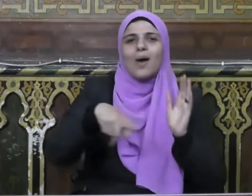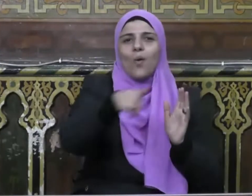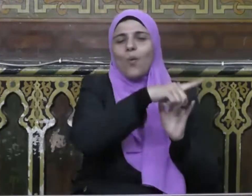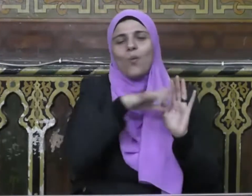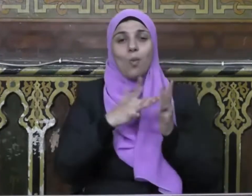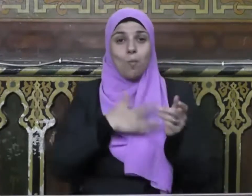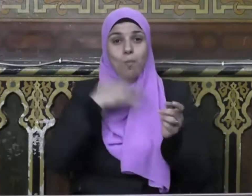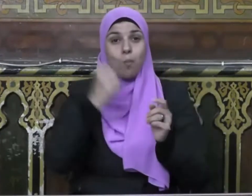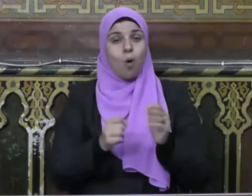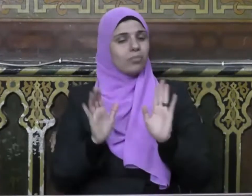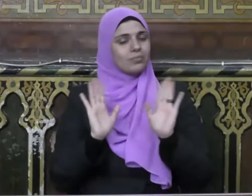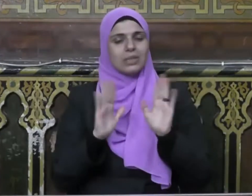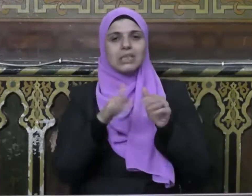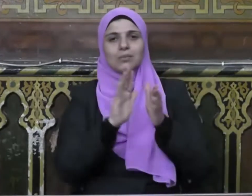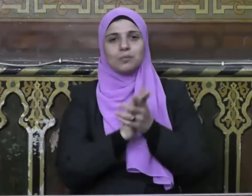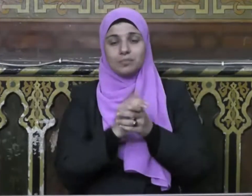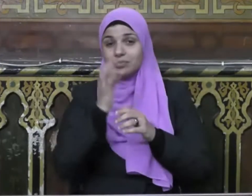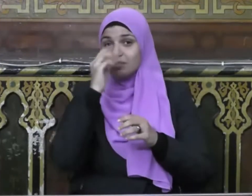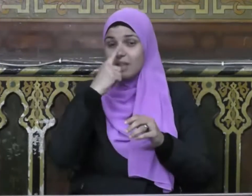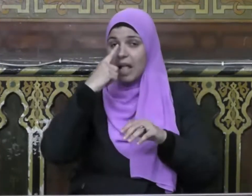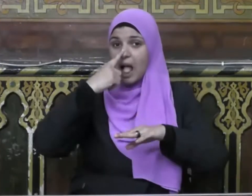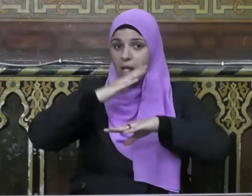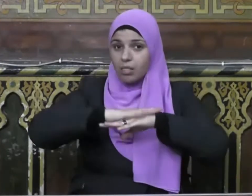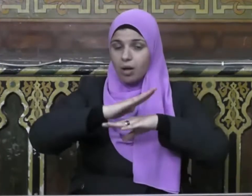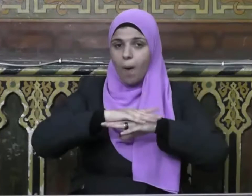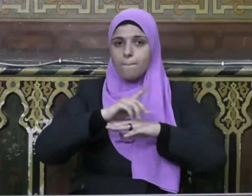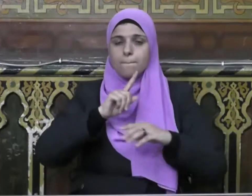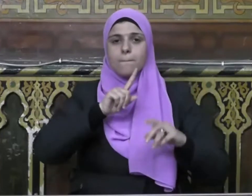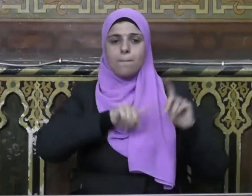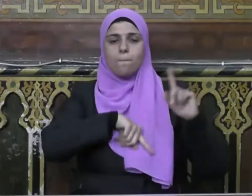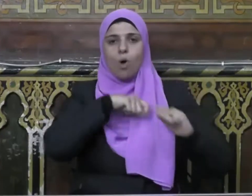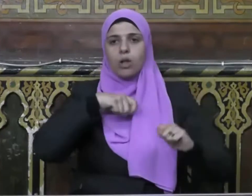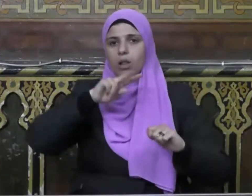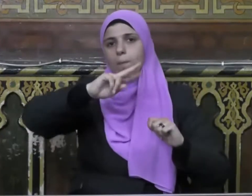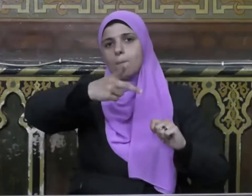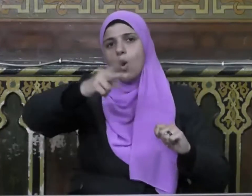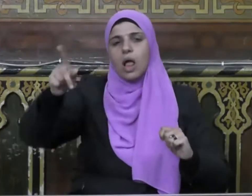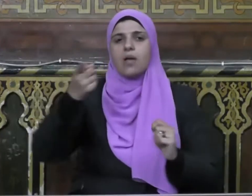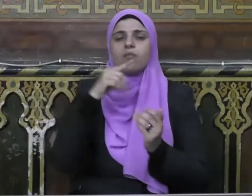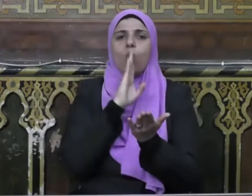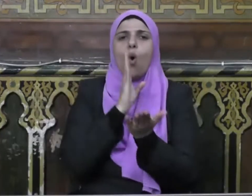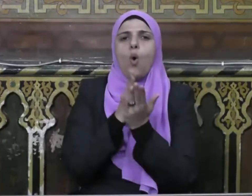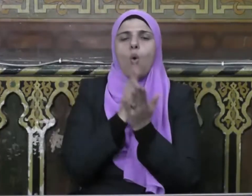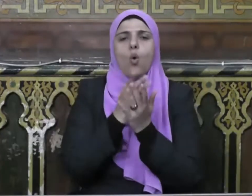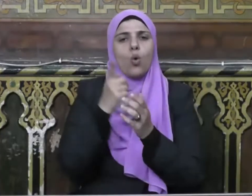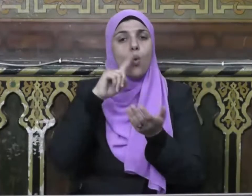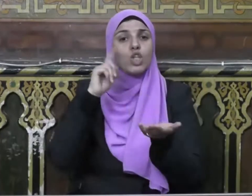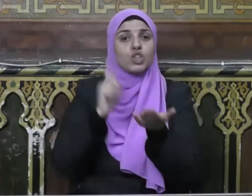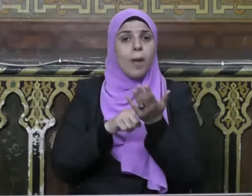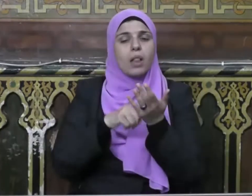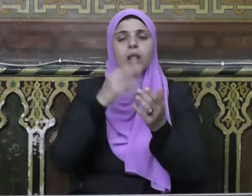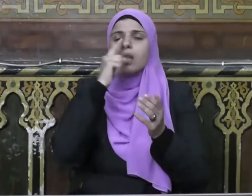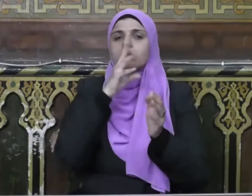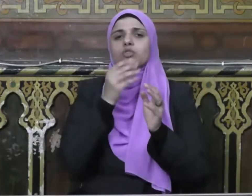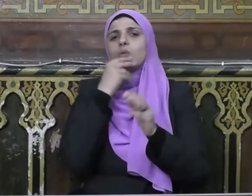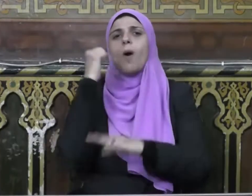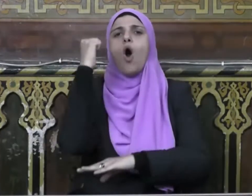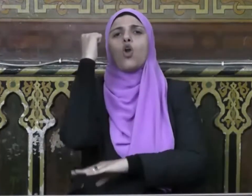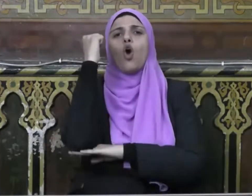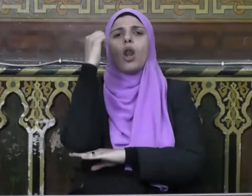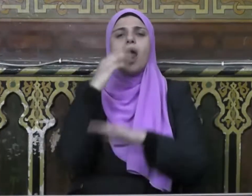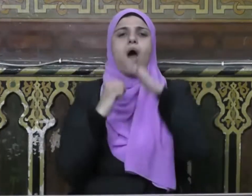حتى يكونوا مؤمنين فاحترام المعتقدات والحقوق والواجبات